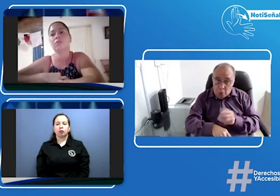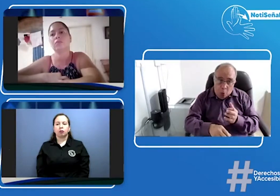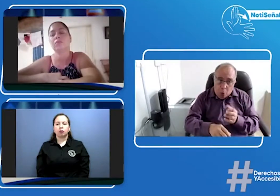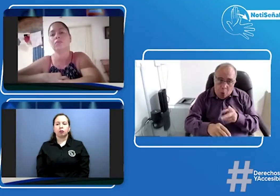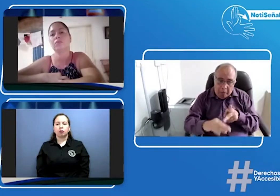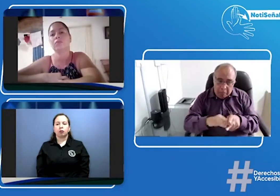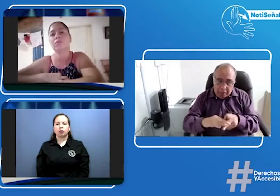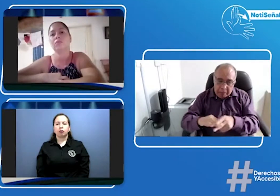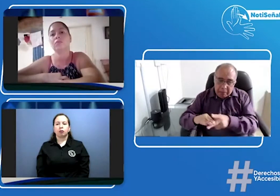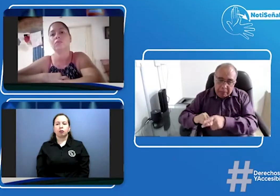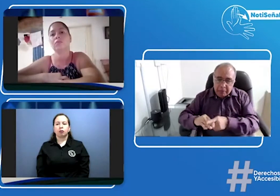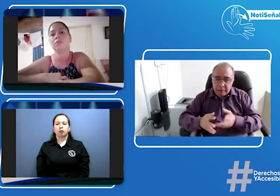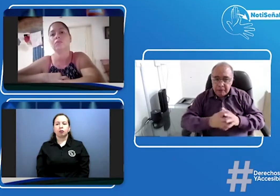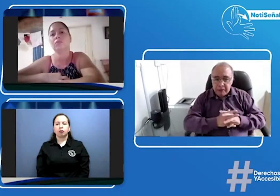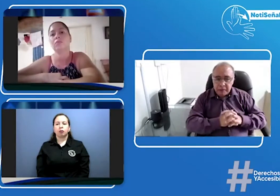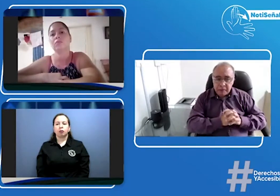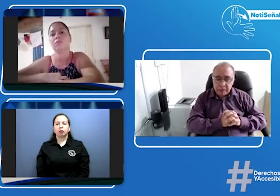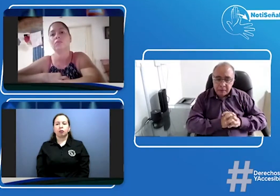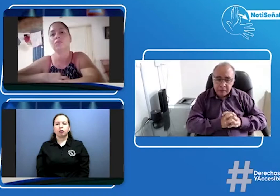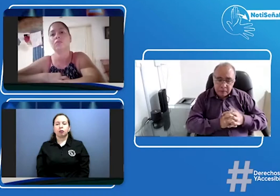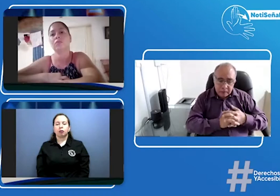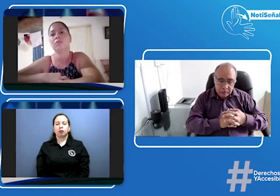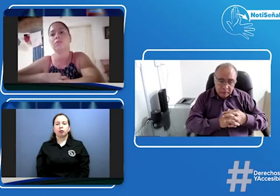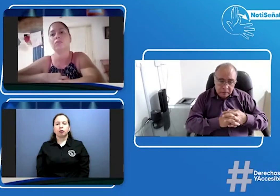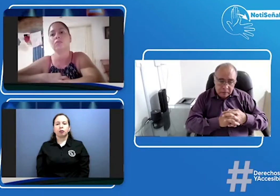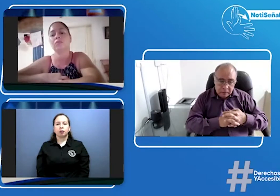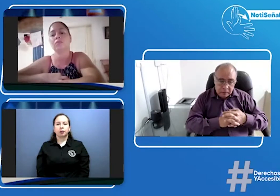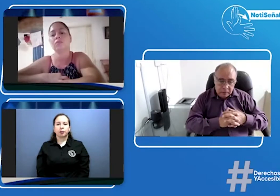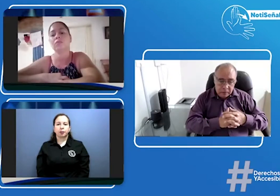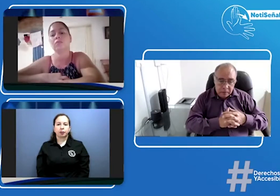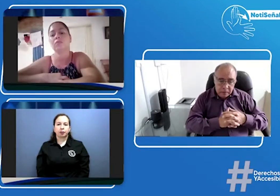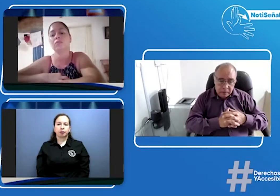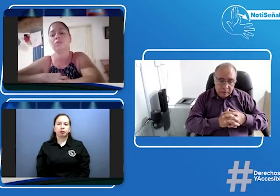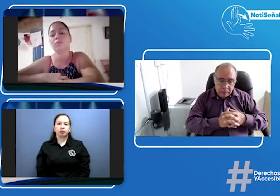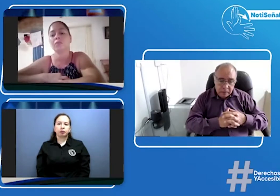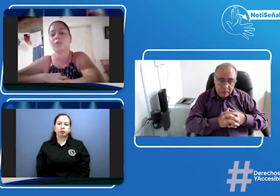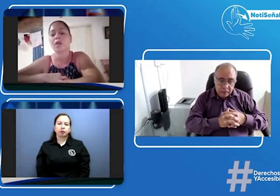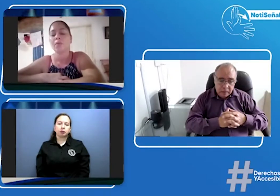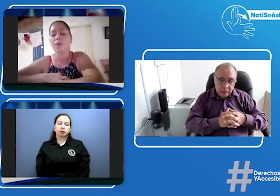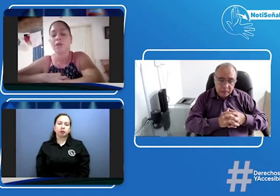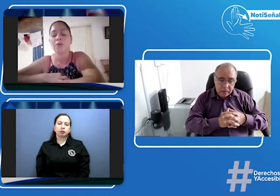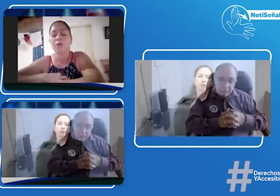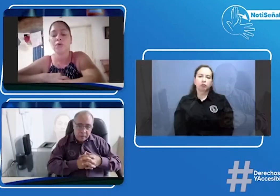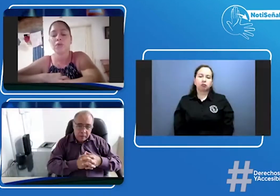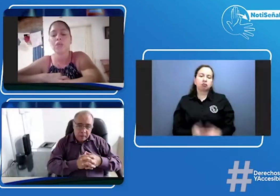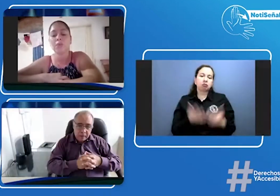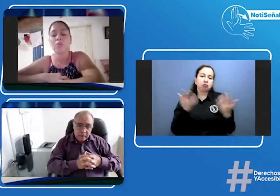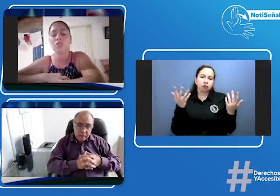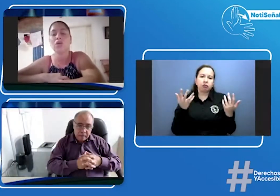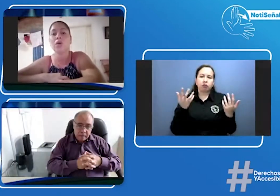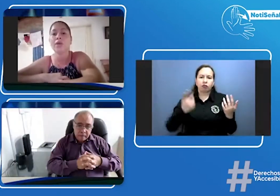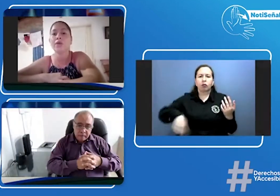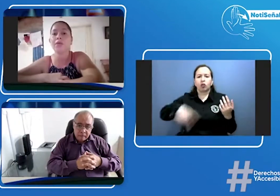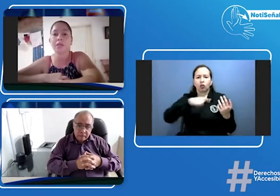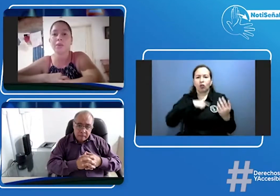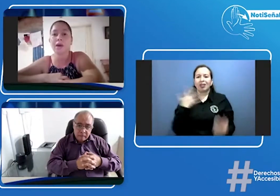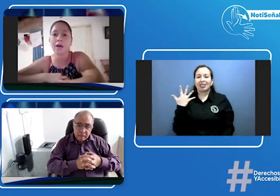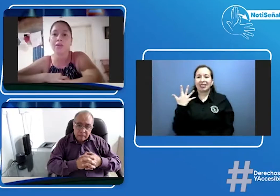cómo era la contratación y las funciones cómo era bueno nosotros tenemos cinco años está trabajando